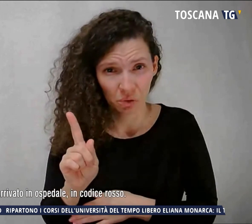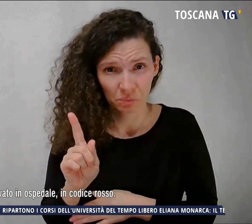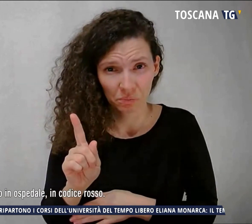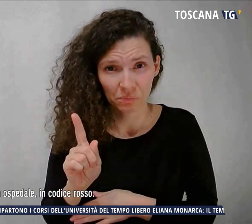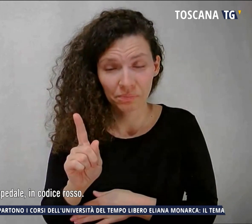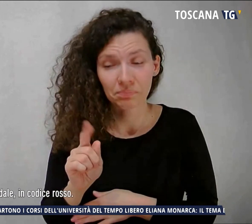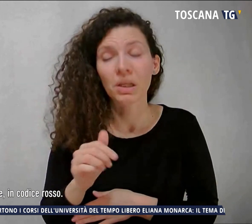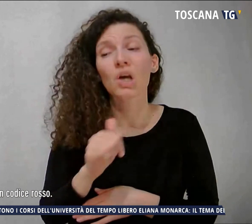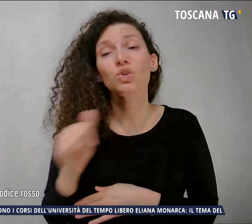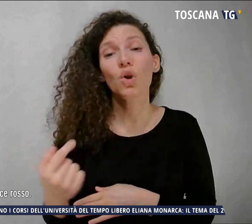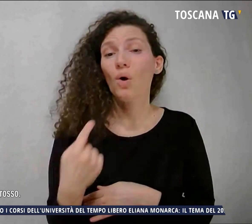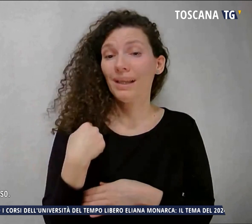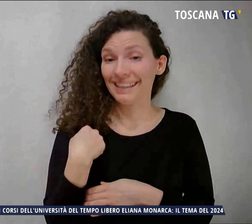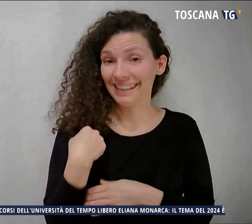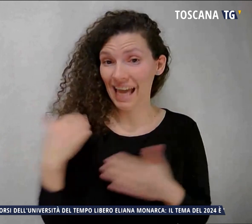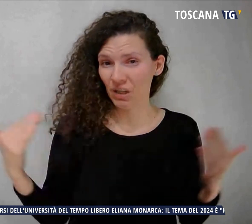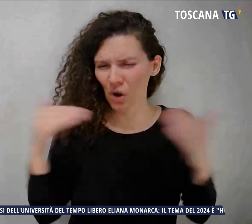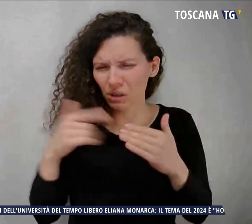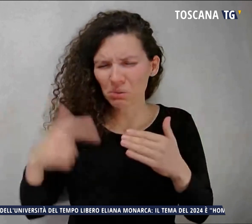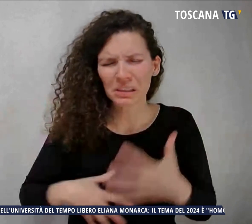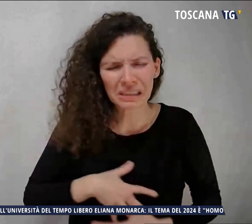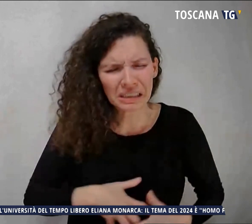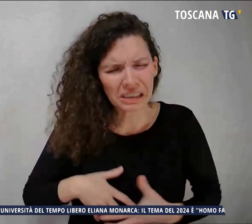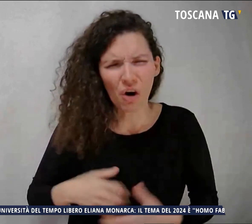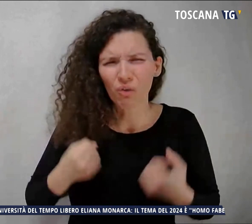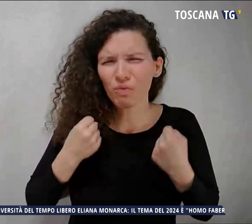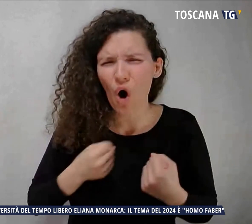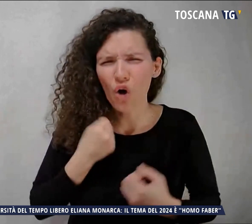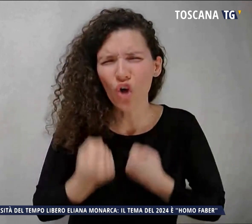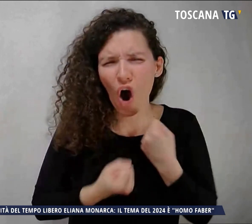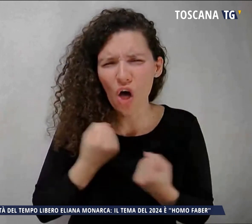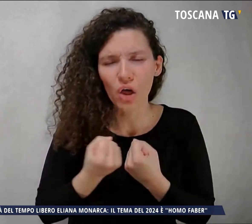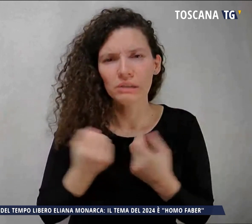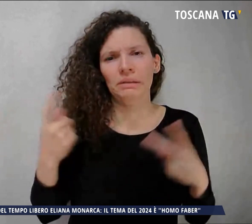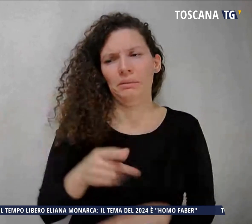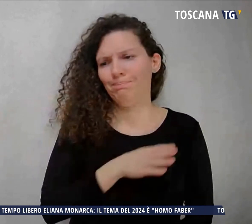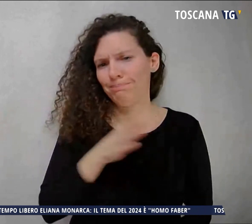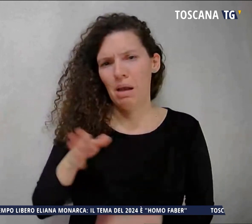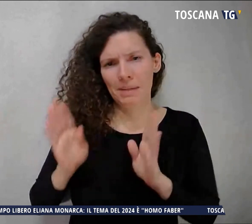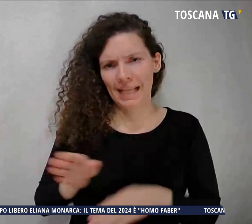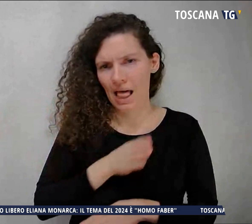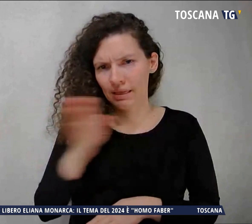notte, visti i forti malori, è arrivato in codice rosso all'ospedale.